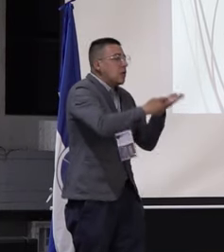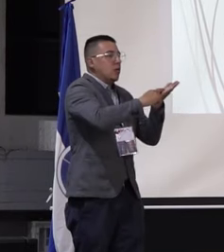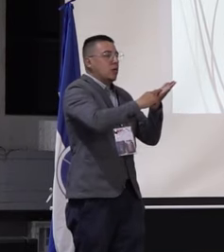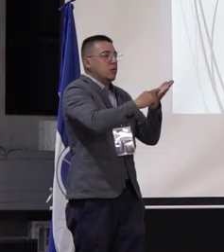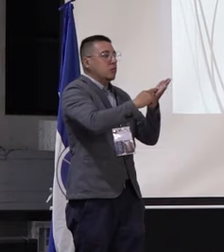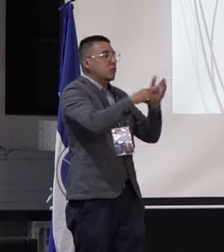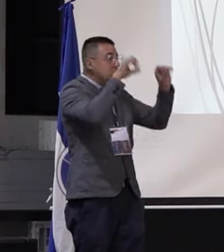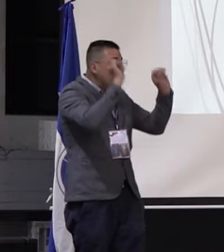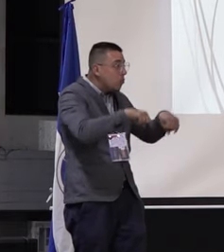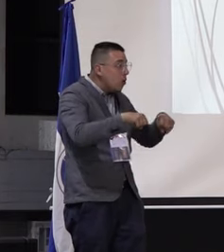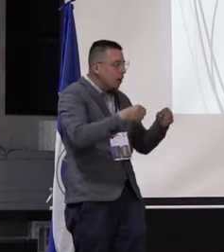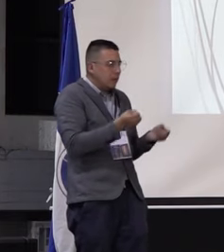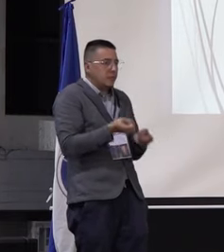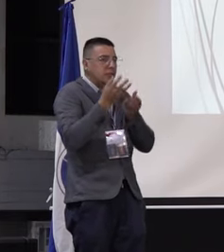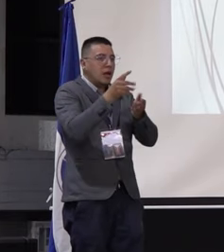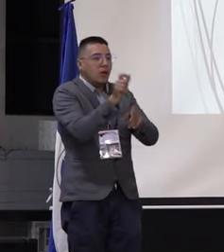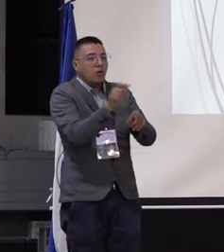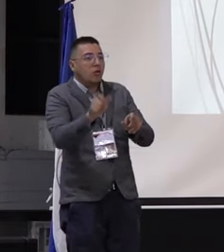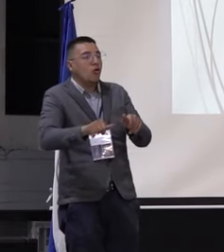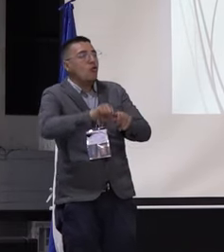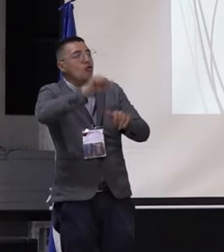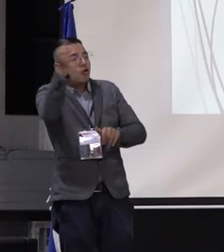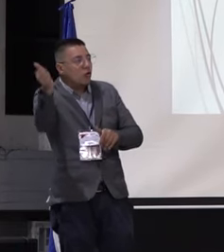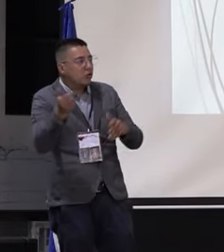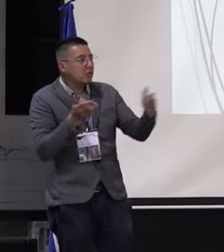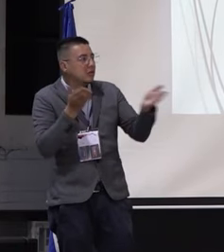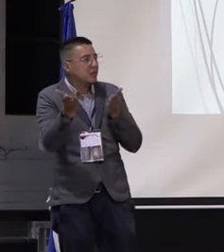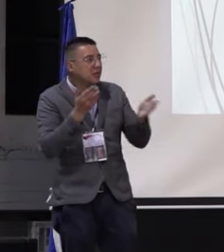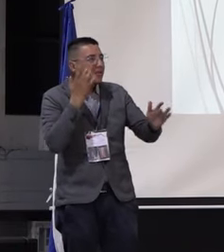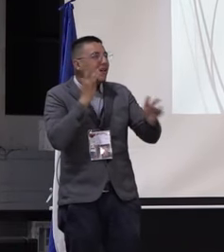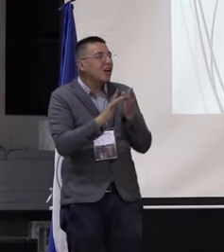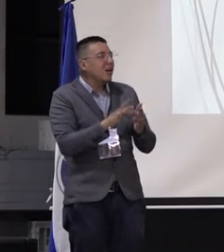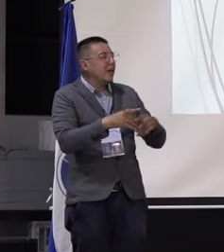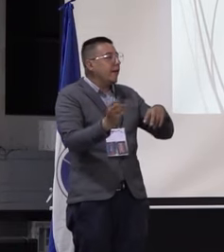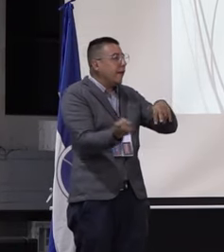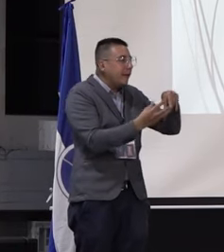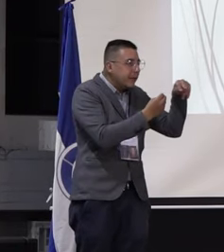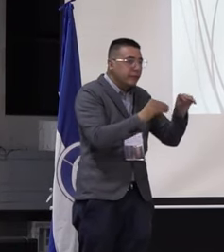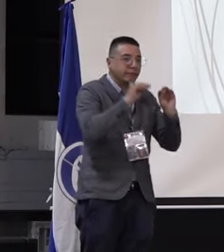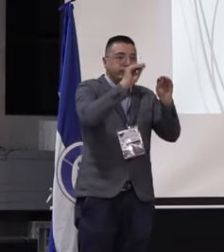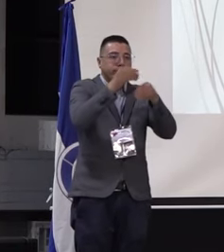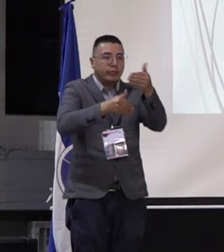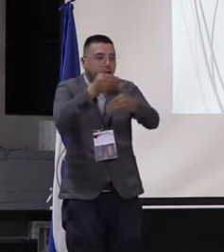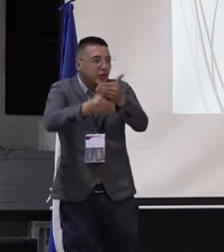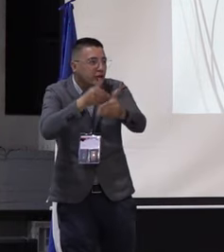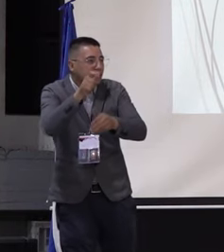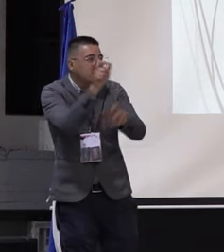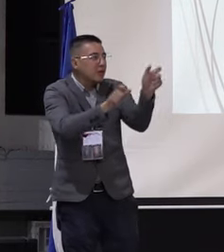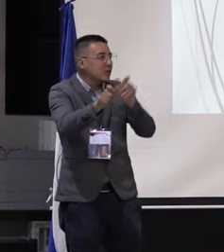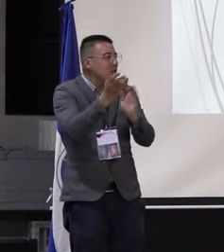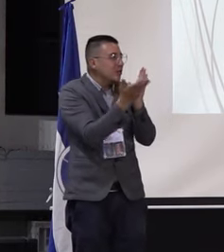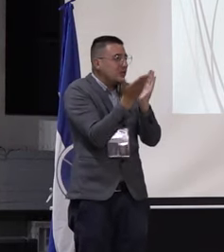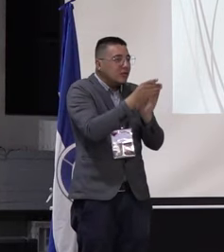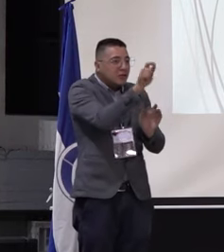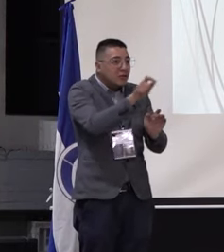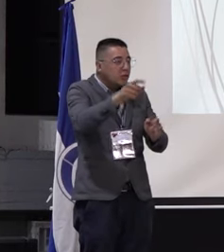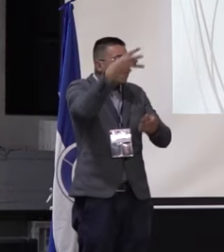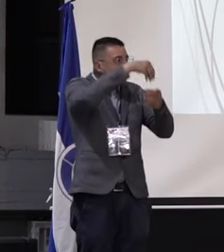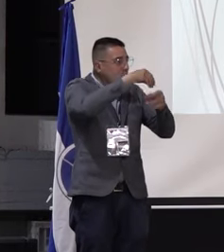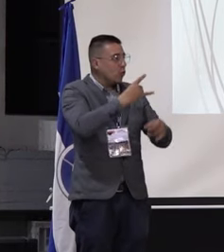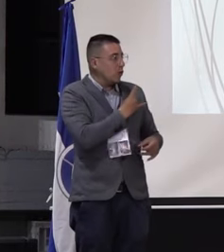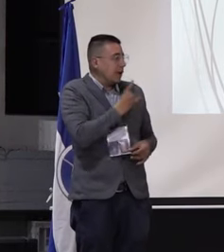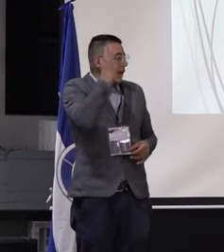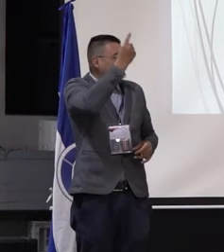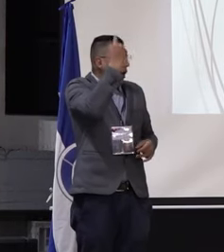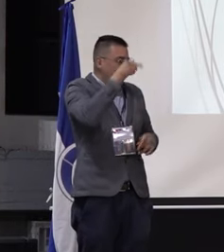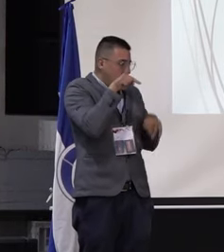ponerlo al servicio de otras formas de complementar la educación, el proceso de formación de los estudiantes de la universidad